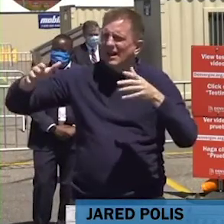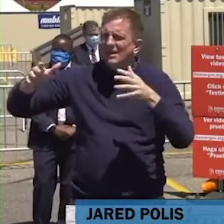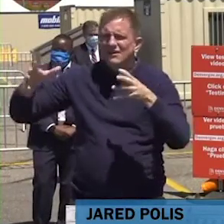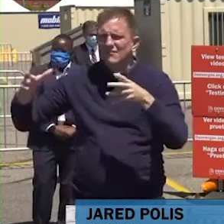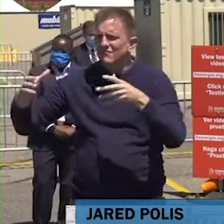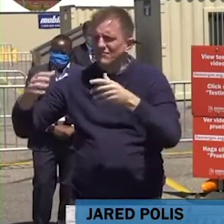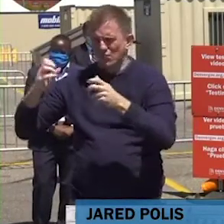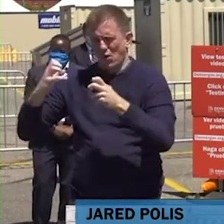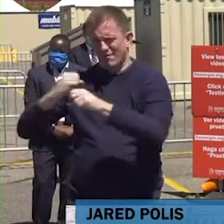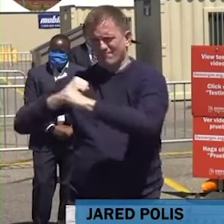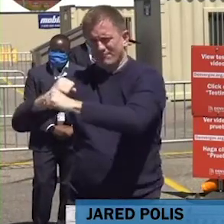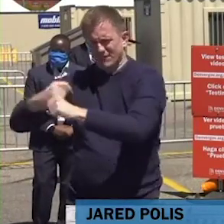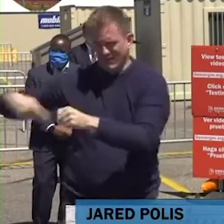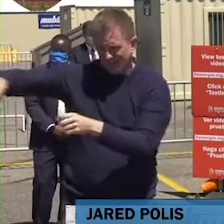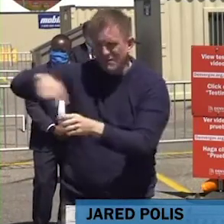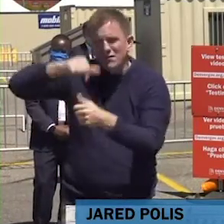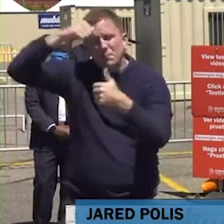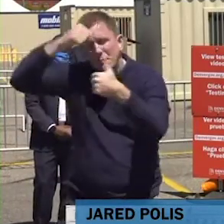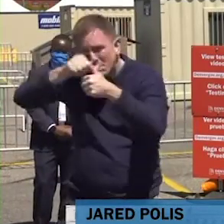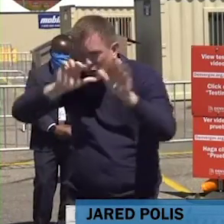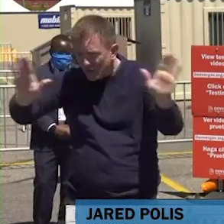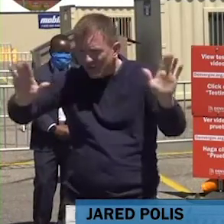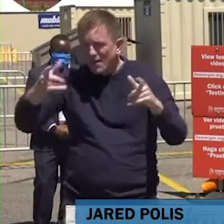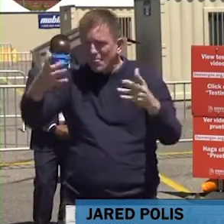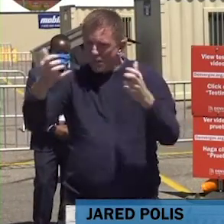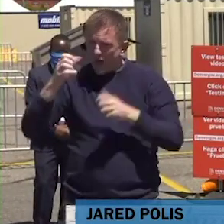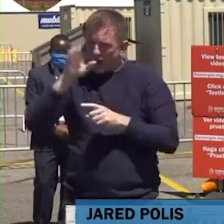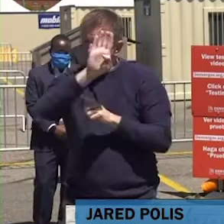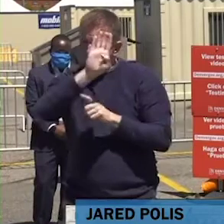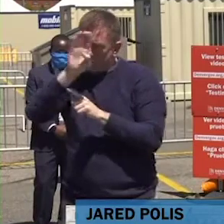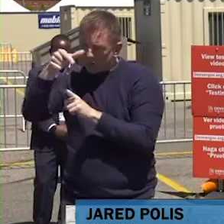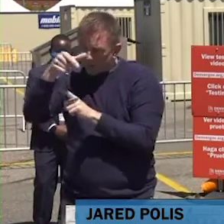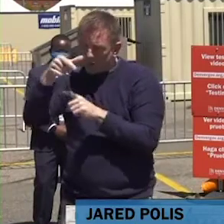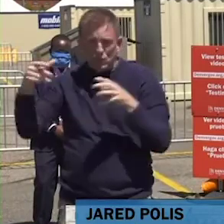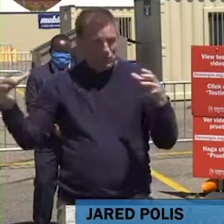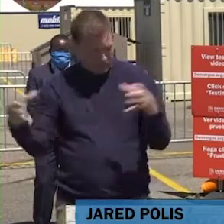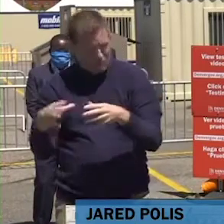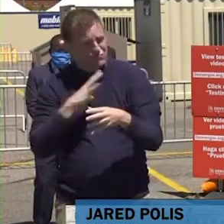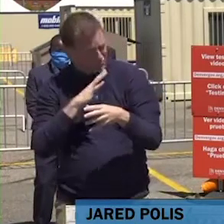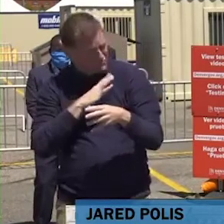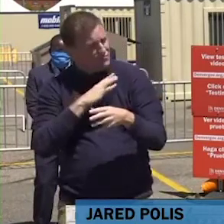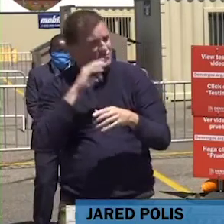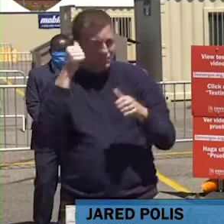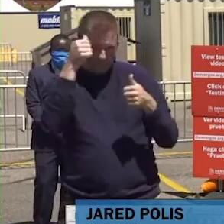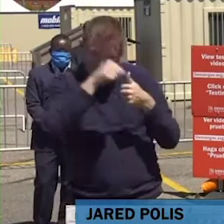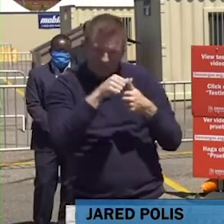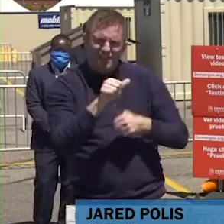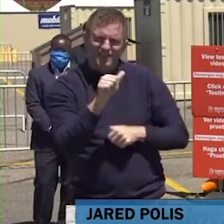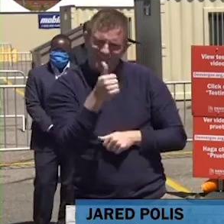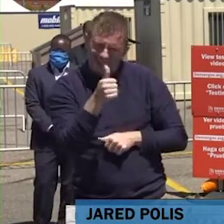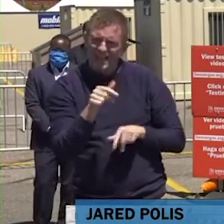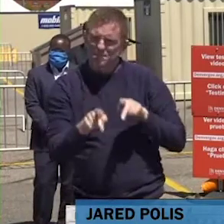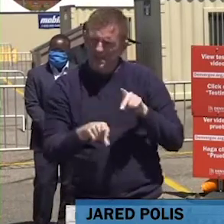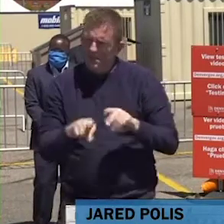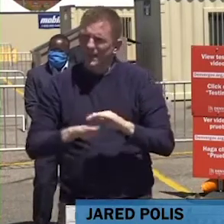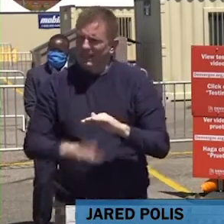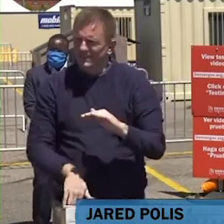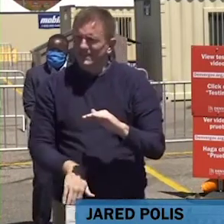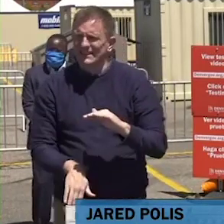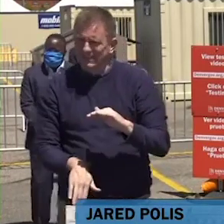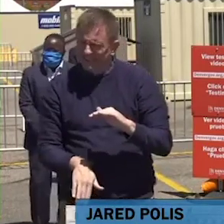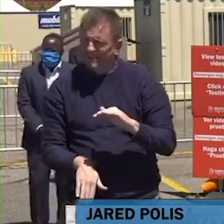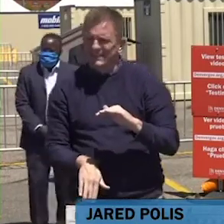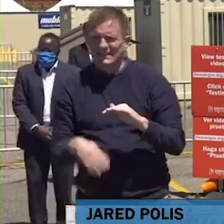mejor probabilidad de evadir el virus y prevenir que Colorado reverse todo este trabajo tan